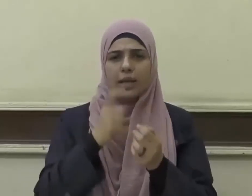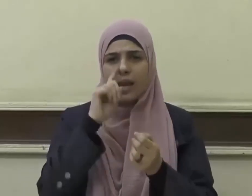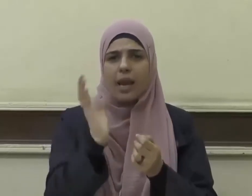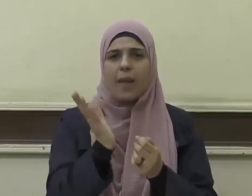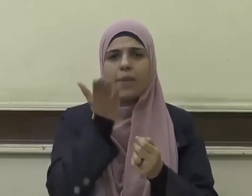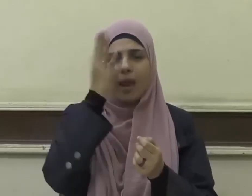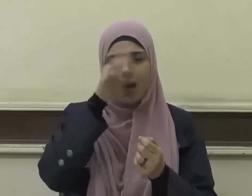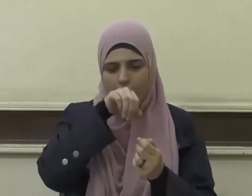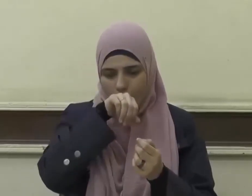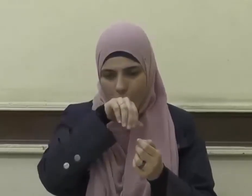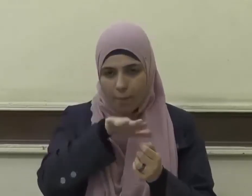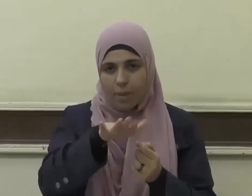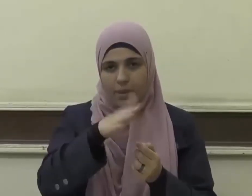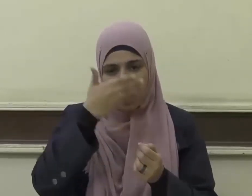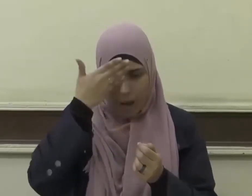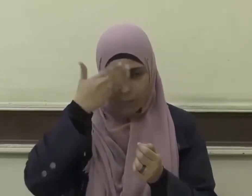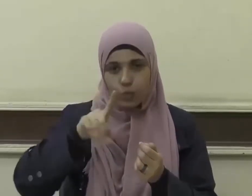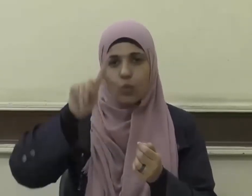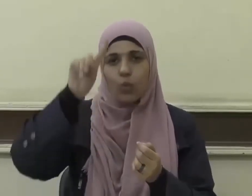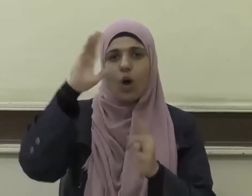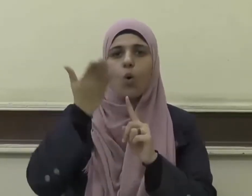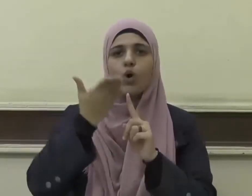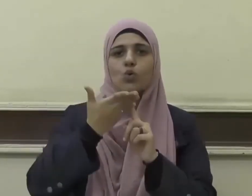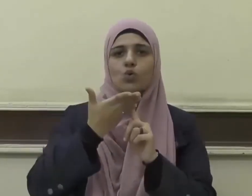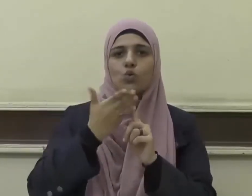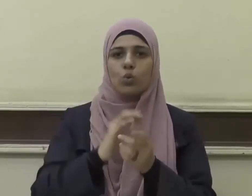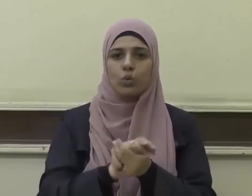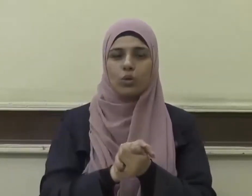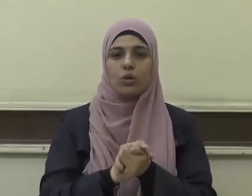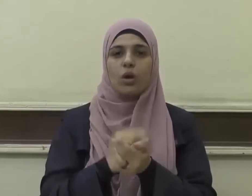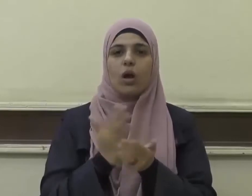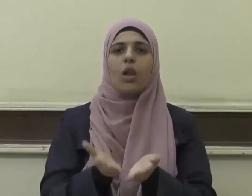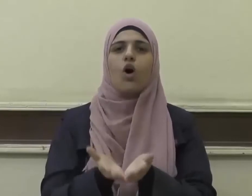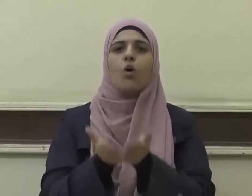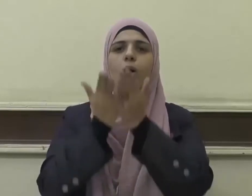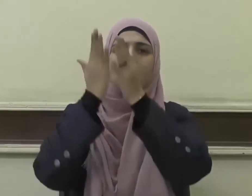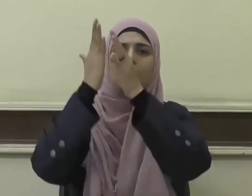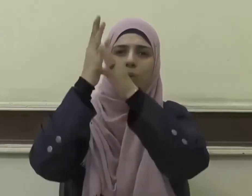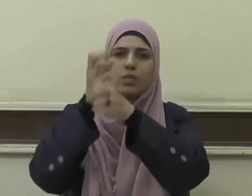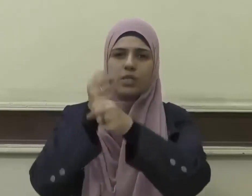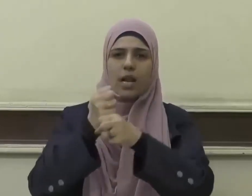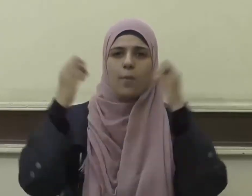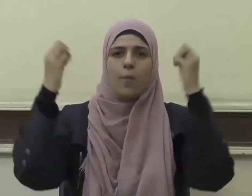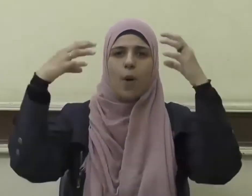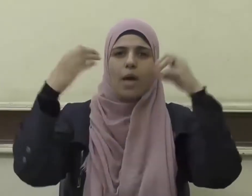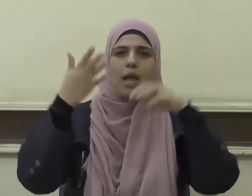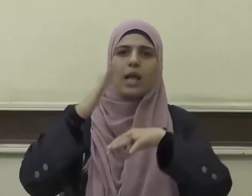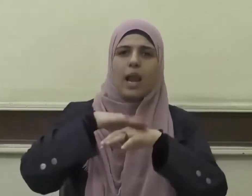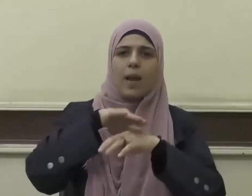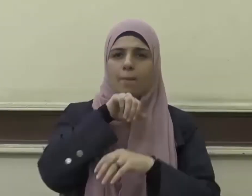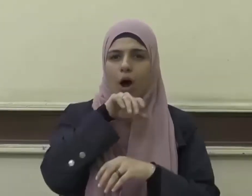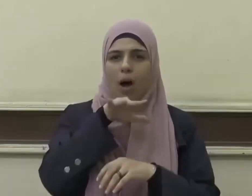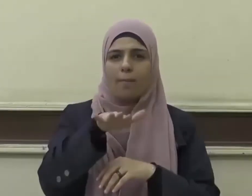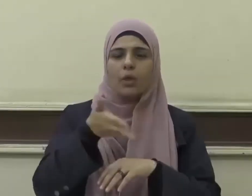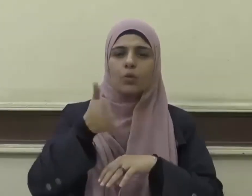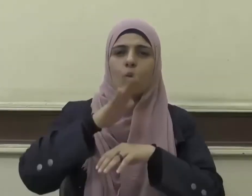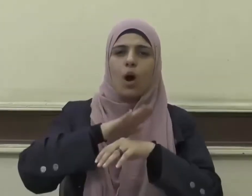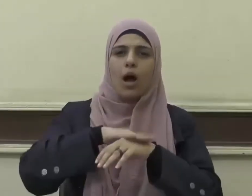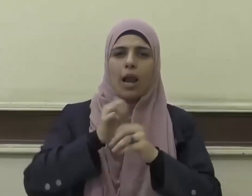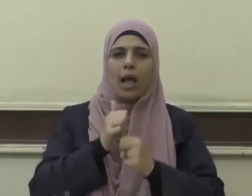ونبينا محمدًا عبده ورسوله اللهم صلِّ وسلِّم وبارِك عليه وعلى